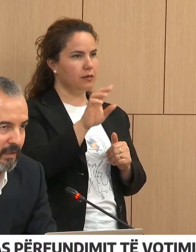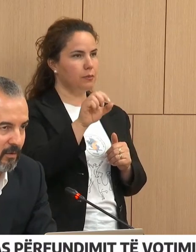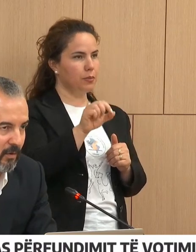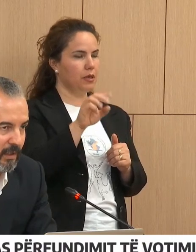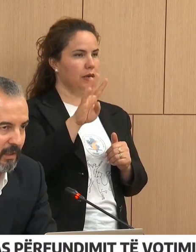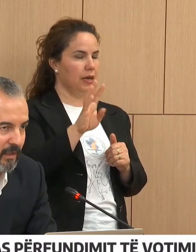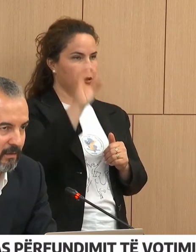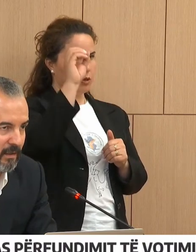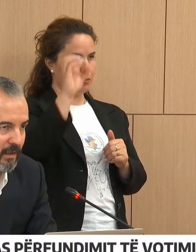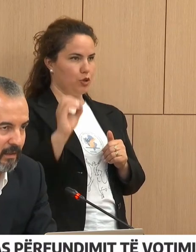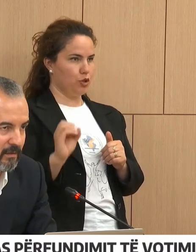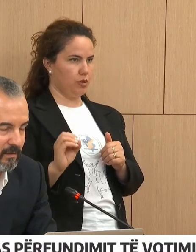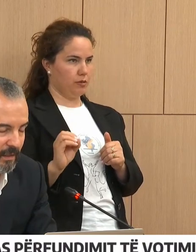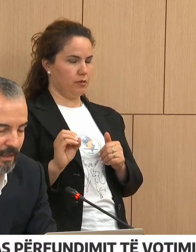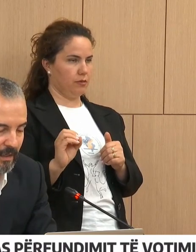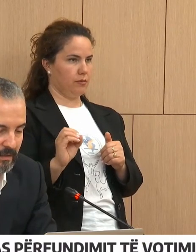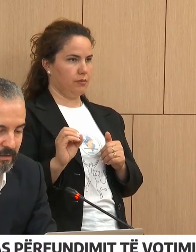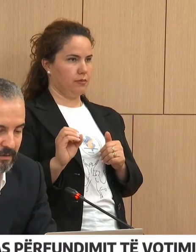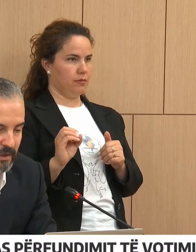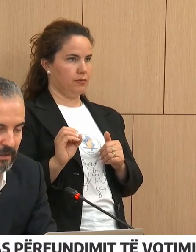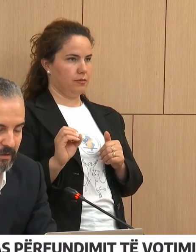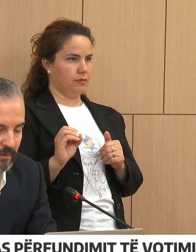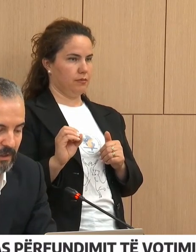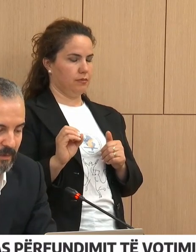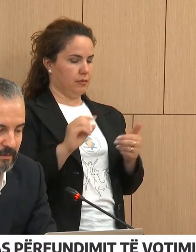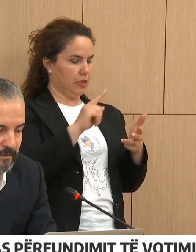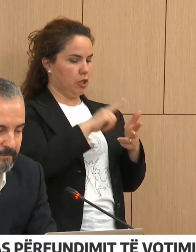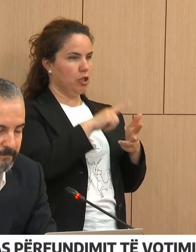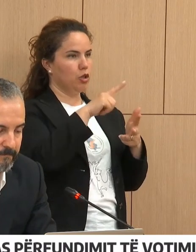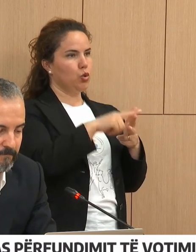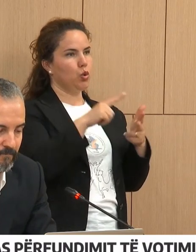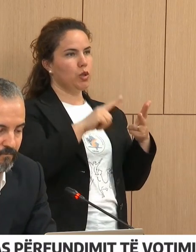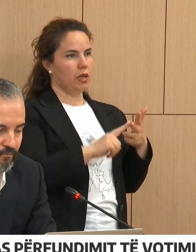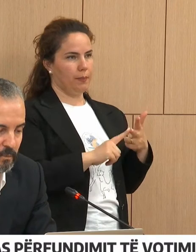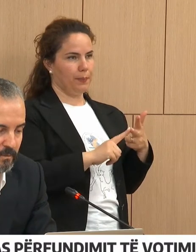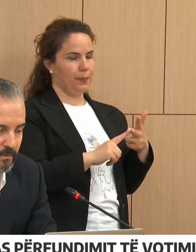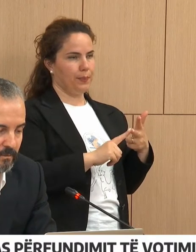mënyrë elektronike direkt nga qenëra të votimit.